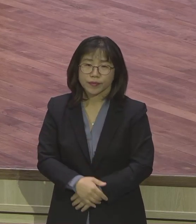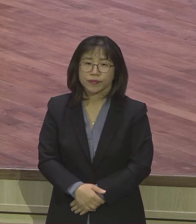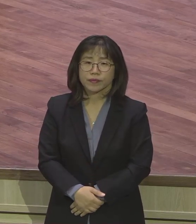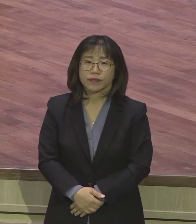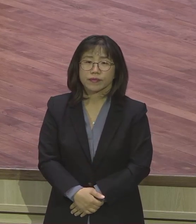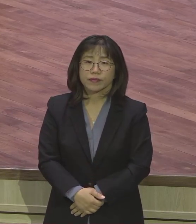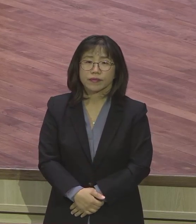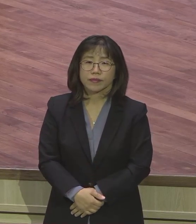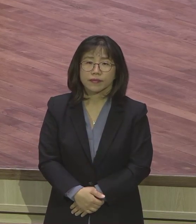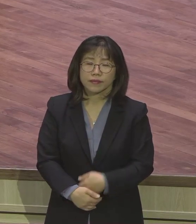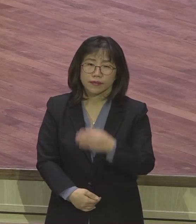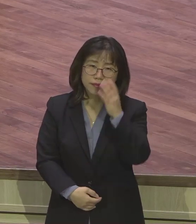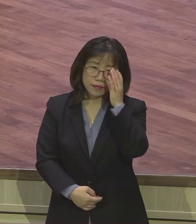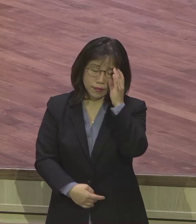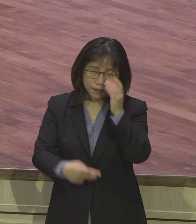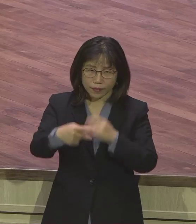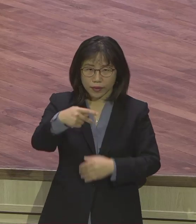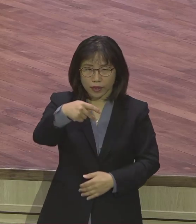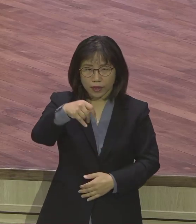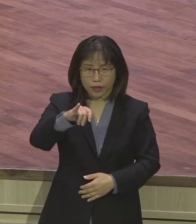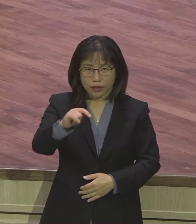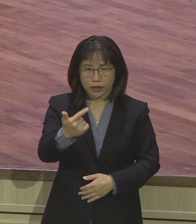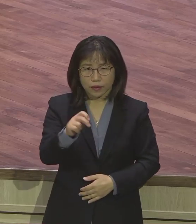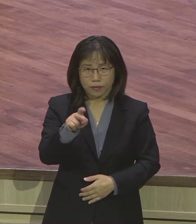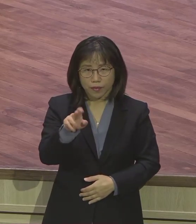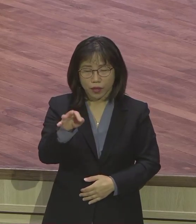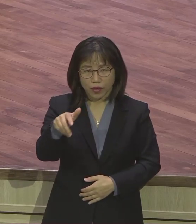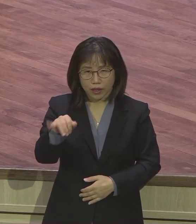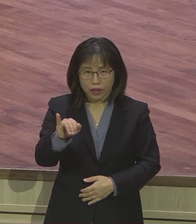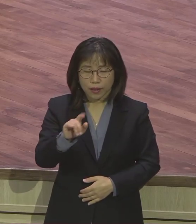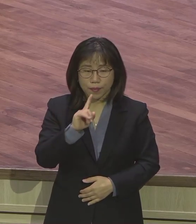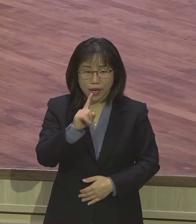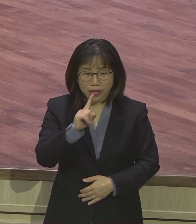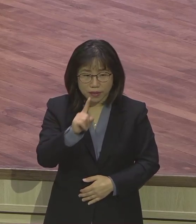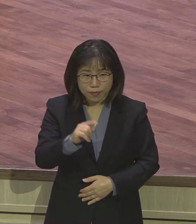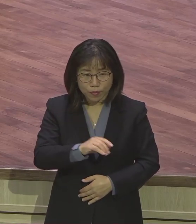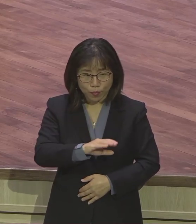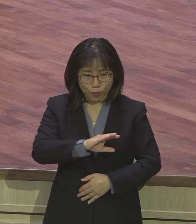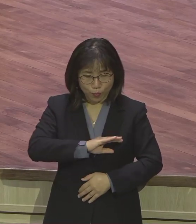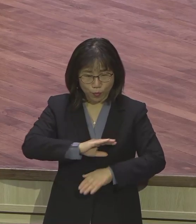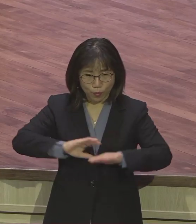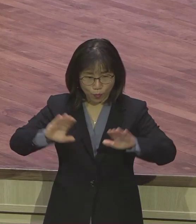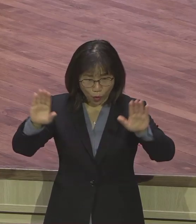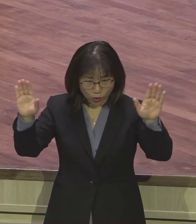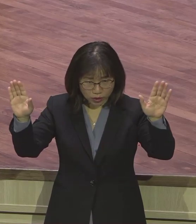신명기 34장 10절에 보면 모세에 대해서 다음과 같이 언급합니다. 그 후에는